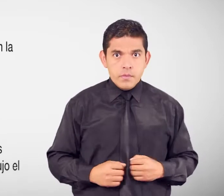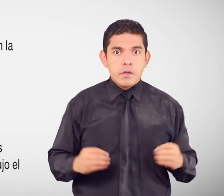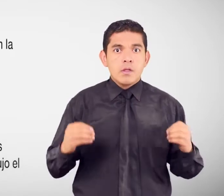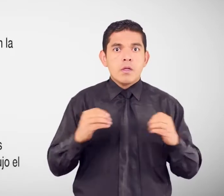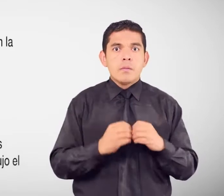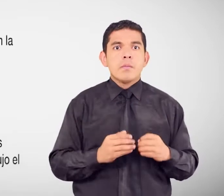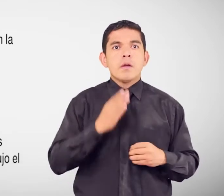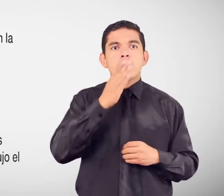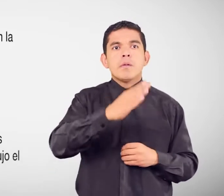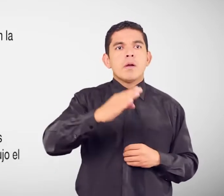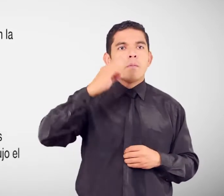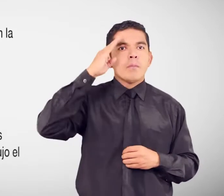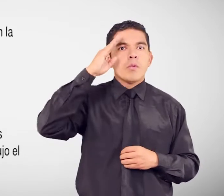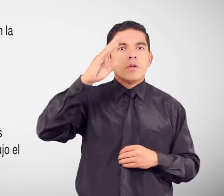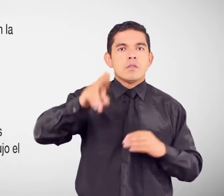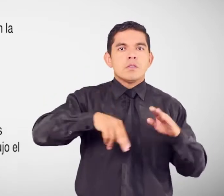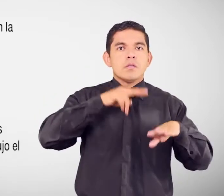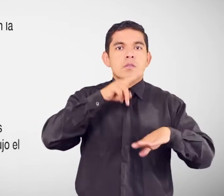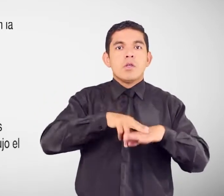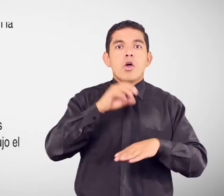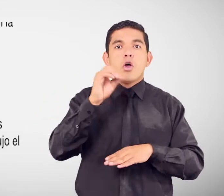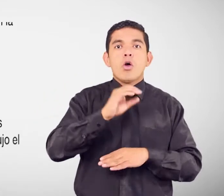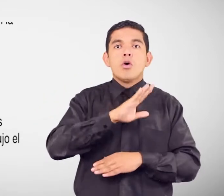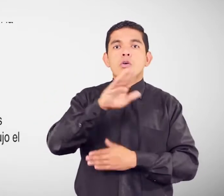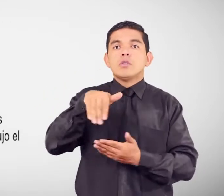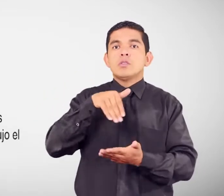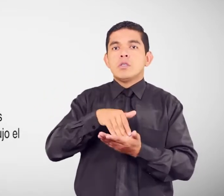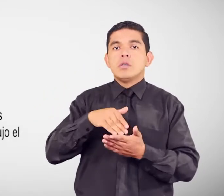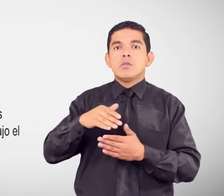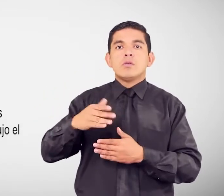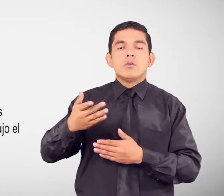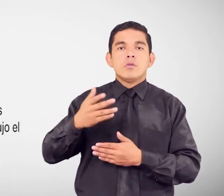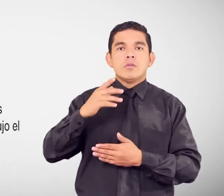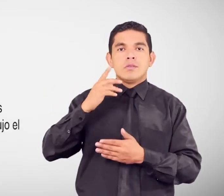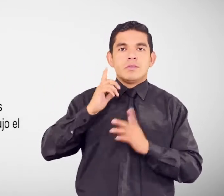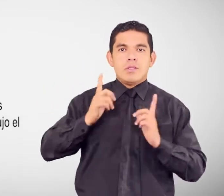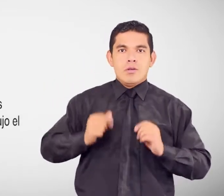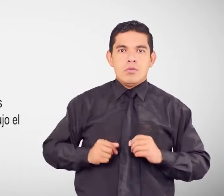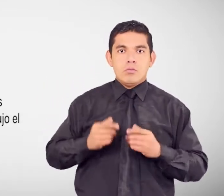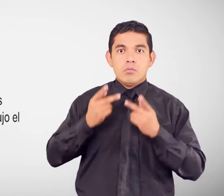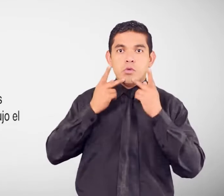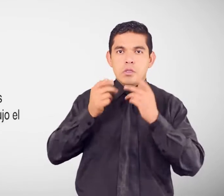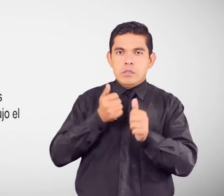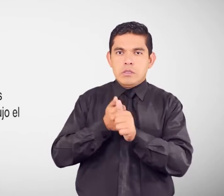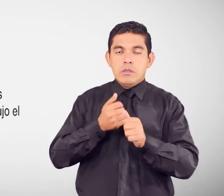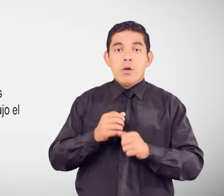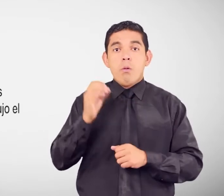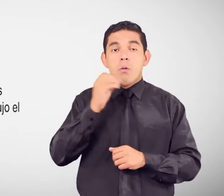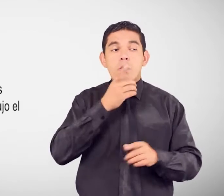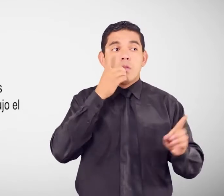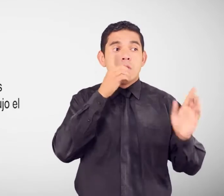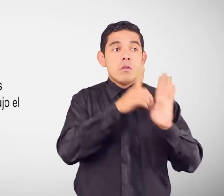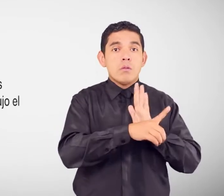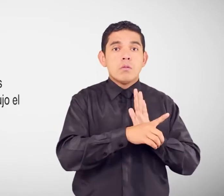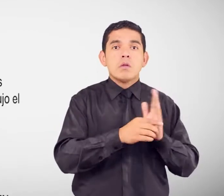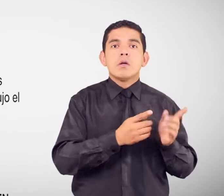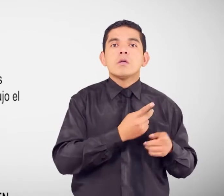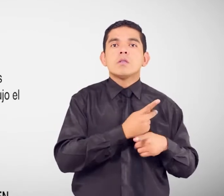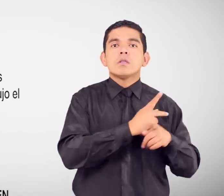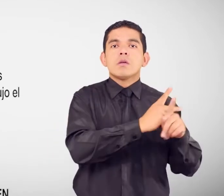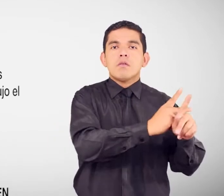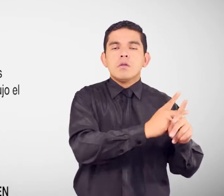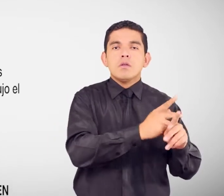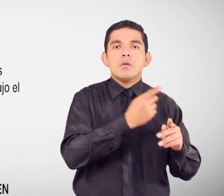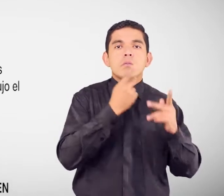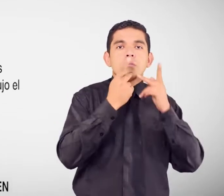Puedes también hacer tu denuncia En la defensoría pública Documentos que se deben presentar Denuncia